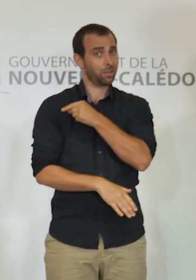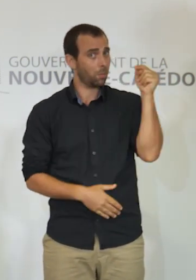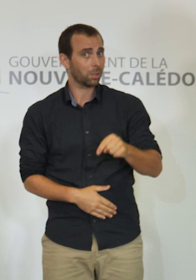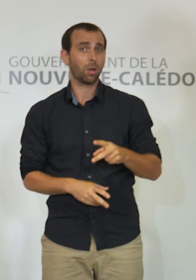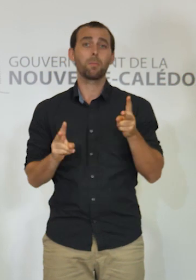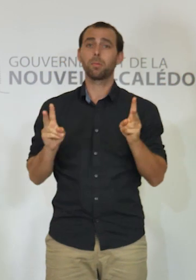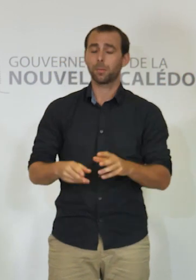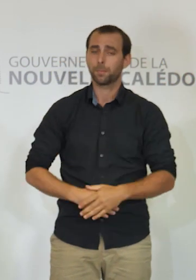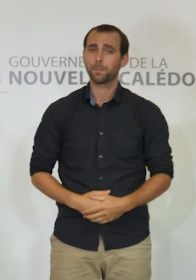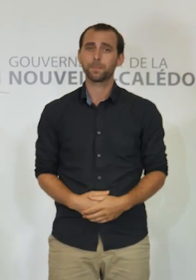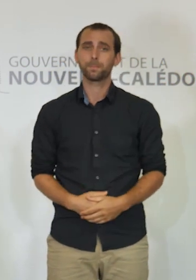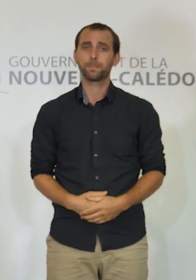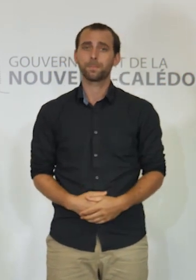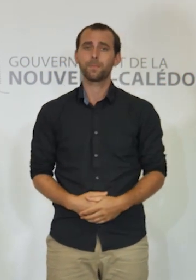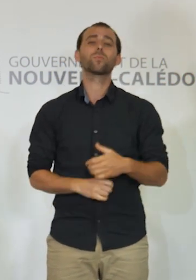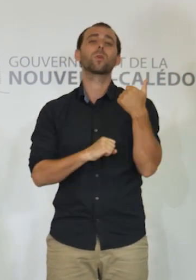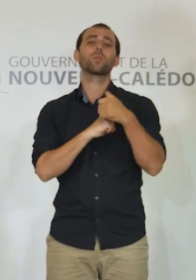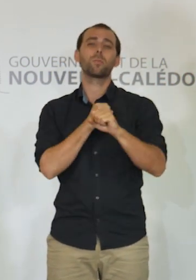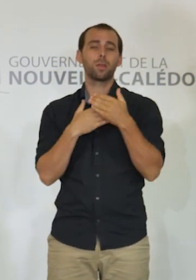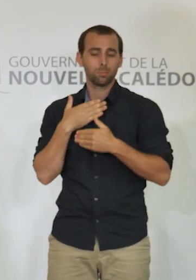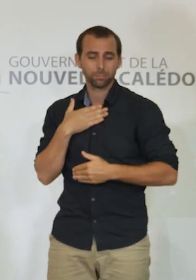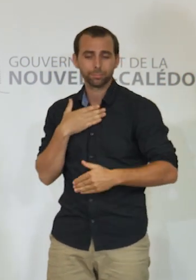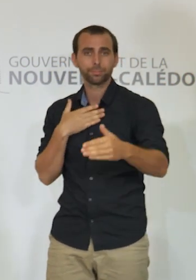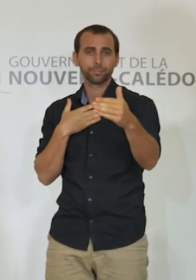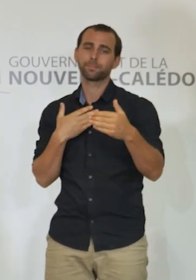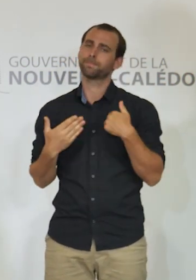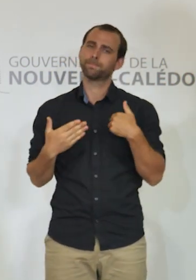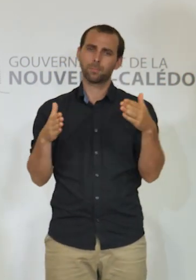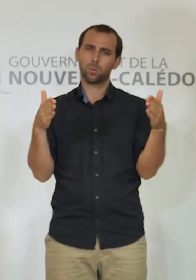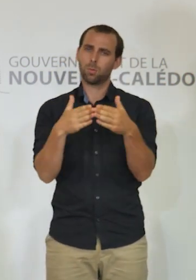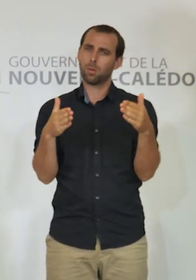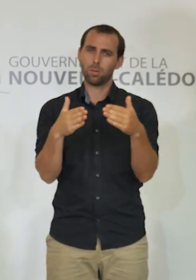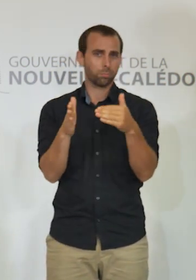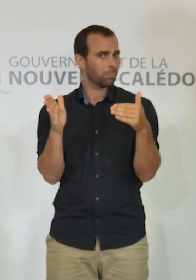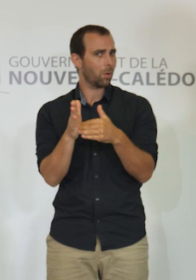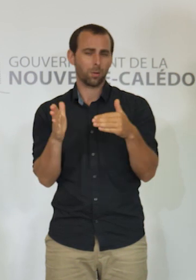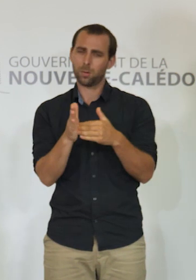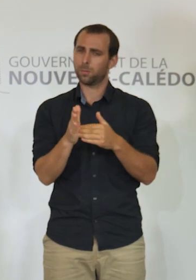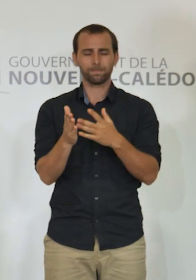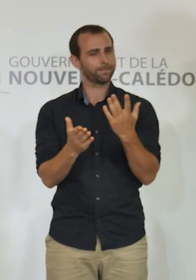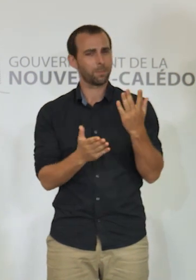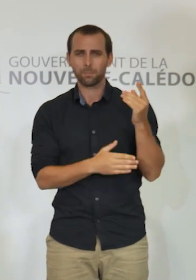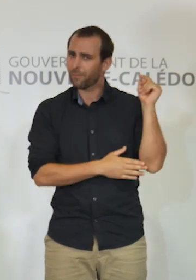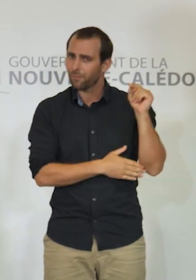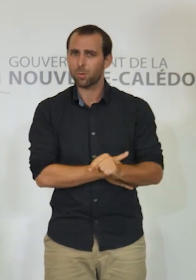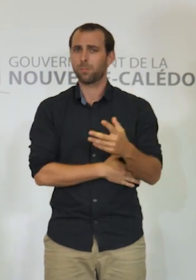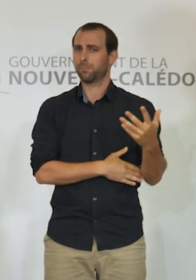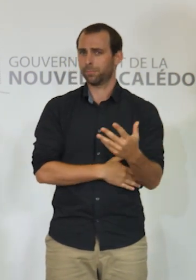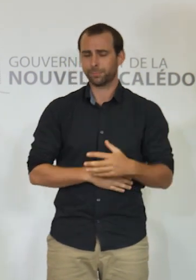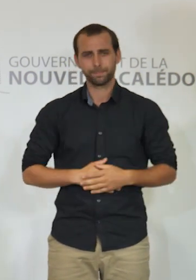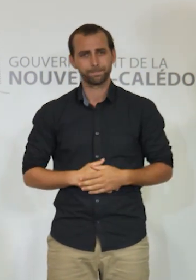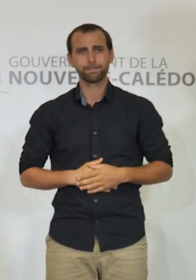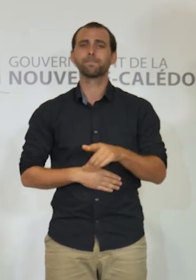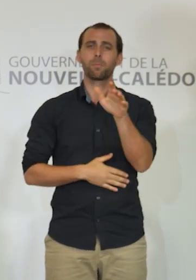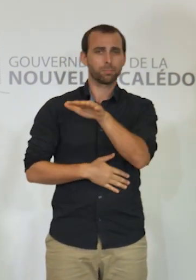Pendant la semaine qui vient, je vous demande à nouveau, instantanément, de limiter au